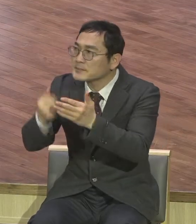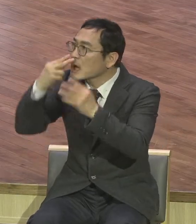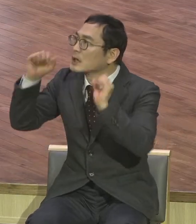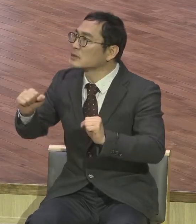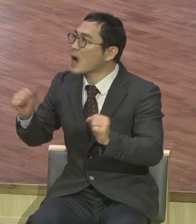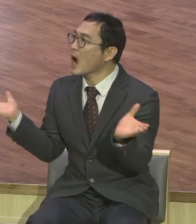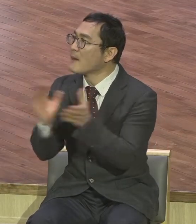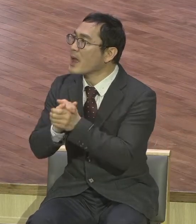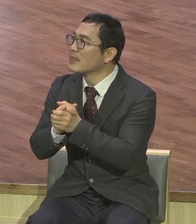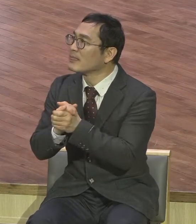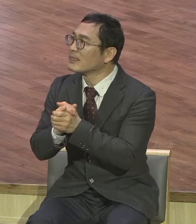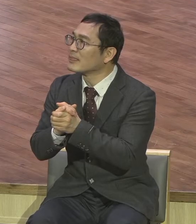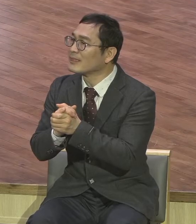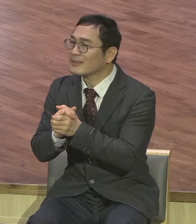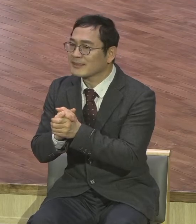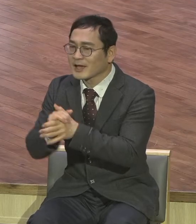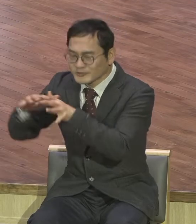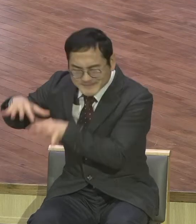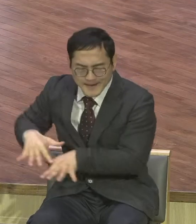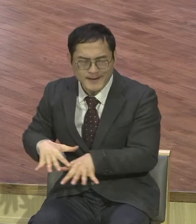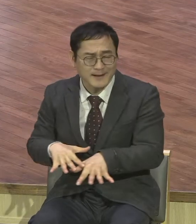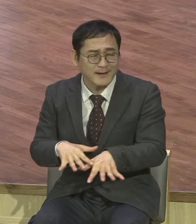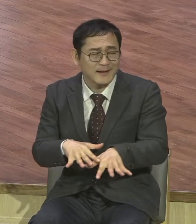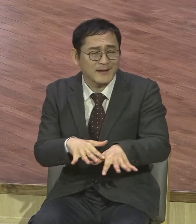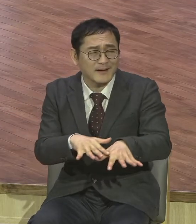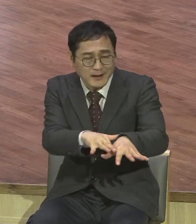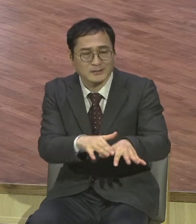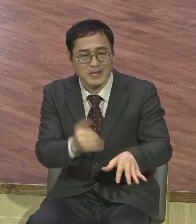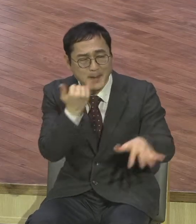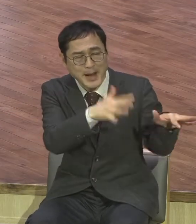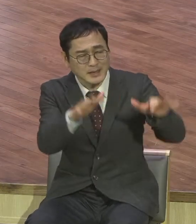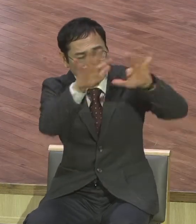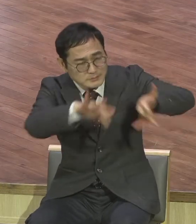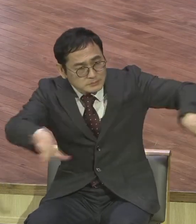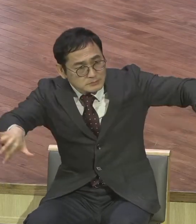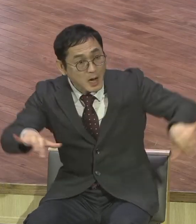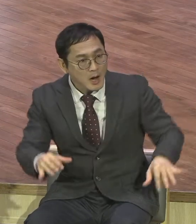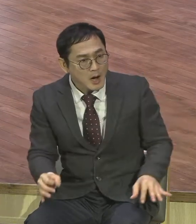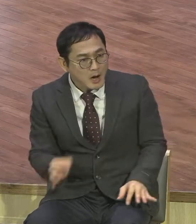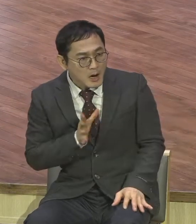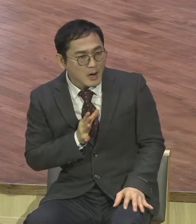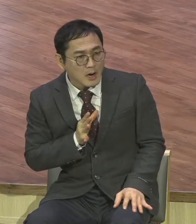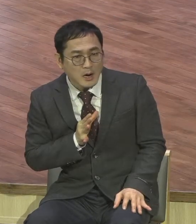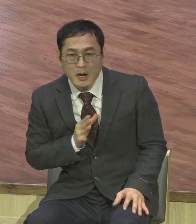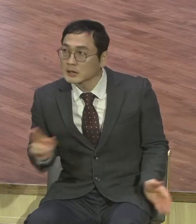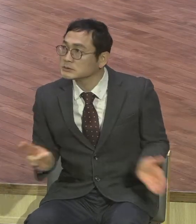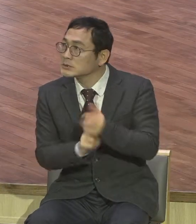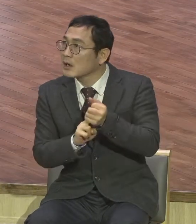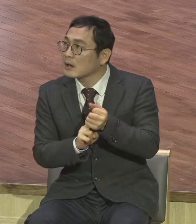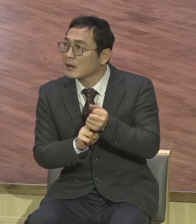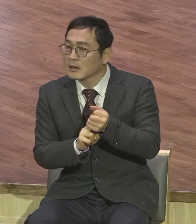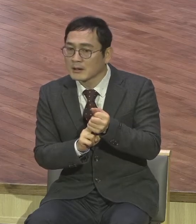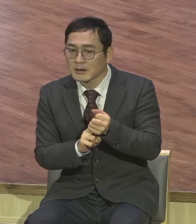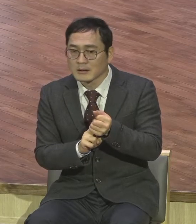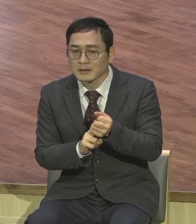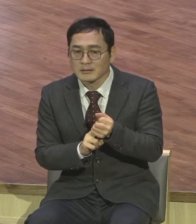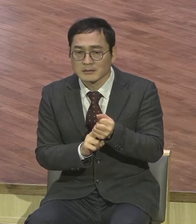홍해급을 다 봐놓고 매출하게 만나 그냥 다 먹으면서 다 봐놓고 인간이 할 수 없는 하나님만 할 수 있는